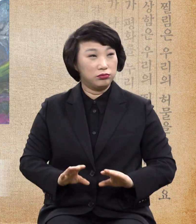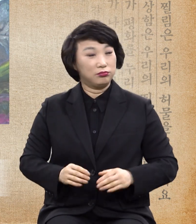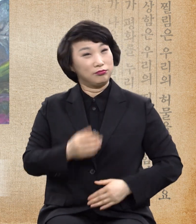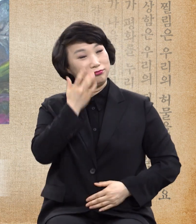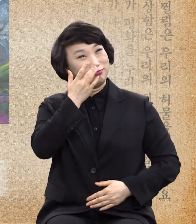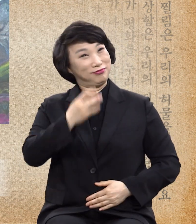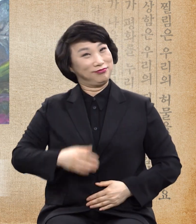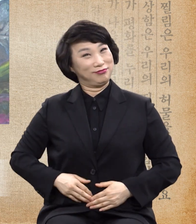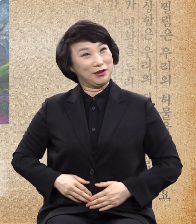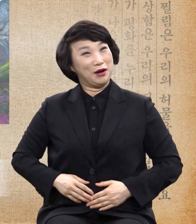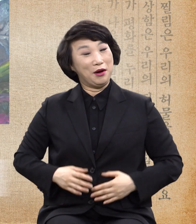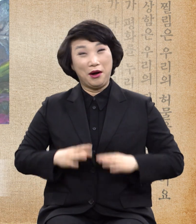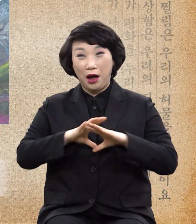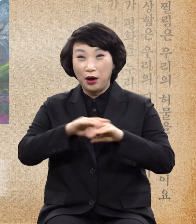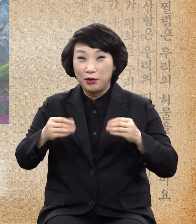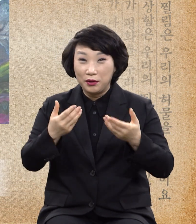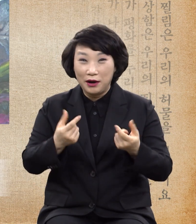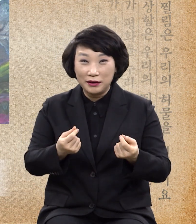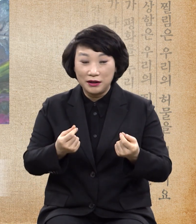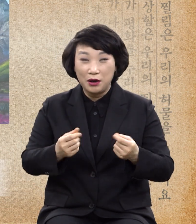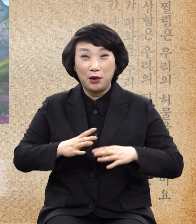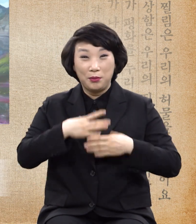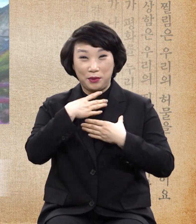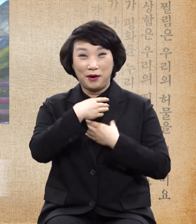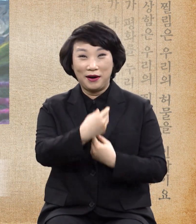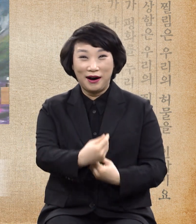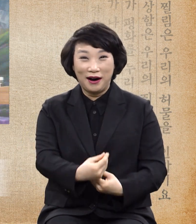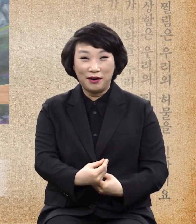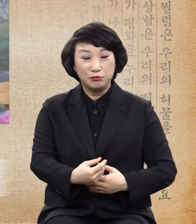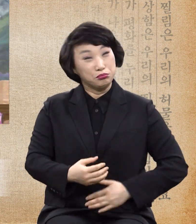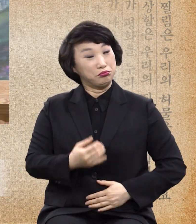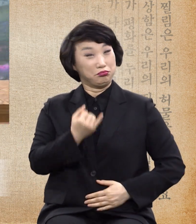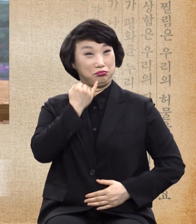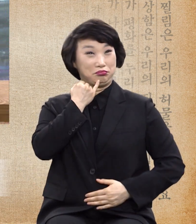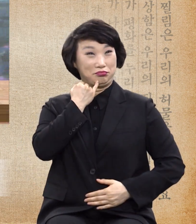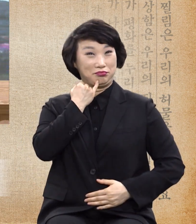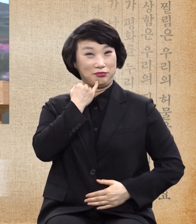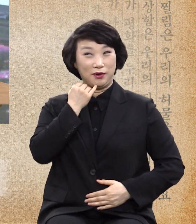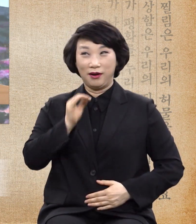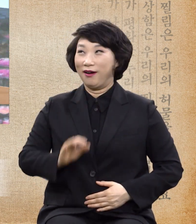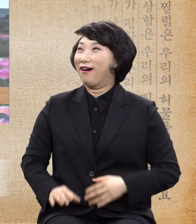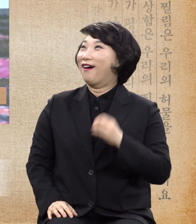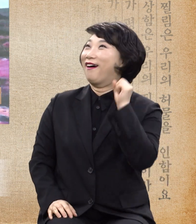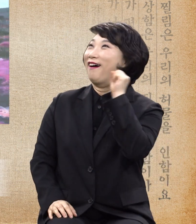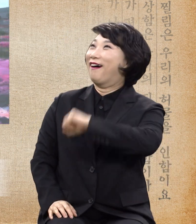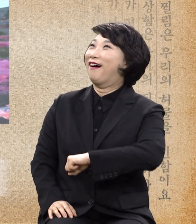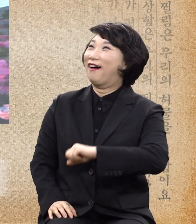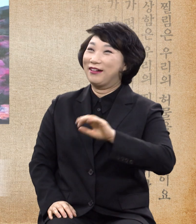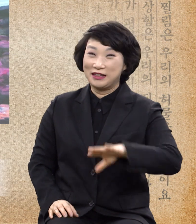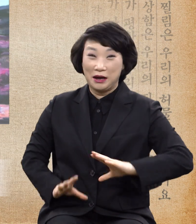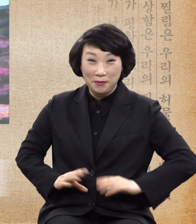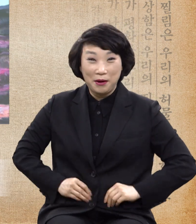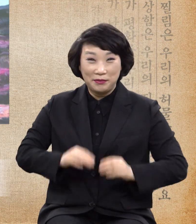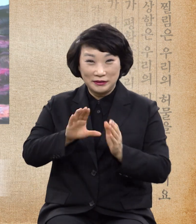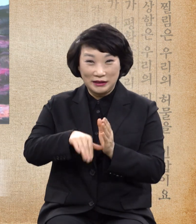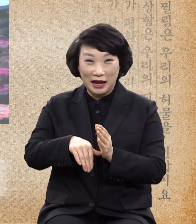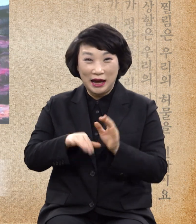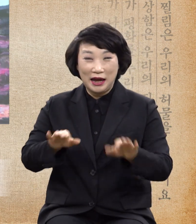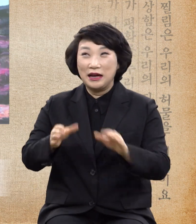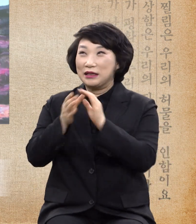편안합니다. 편안합니다. 아 배고플 때 기도하면 좀